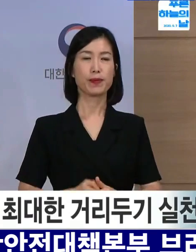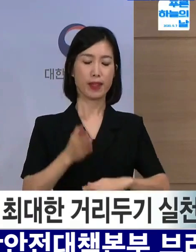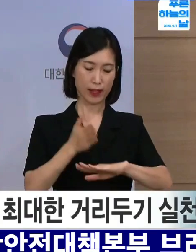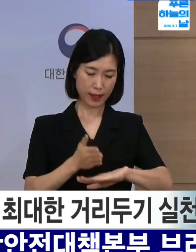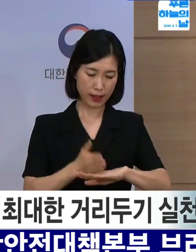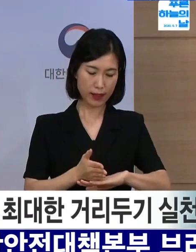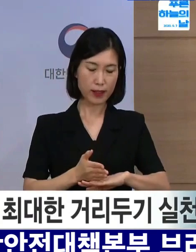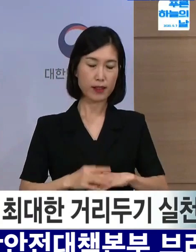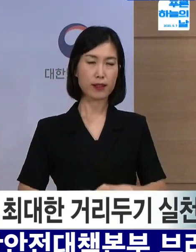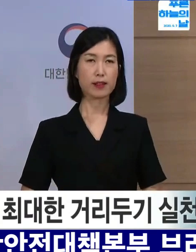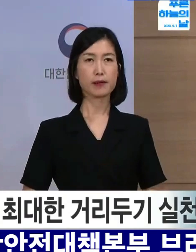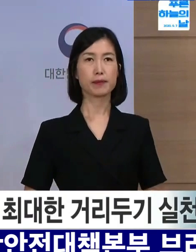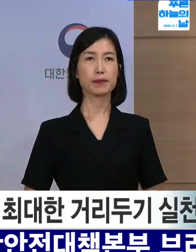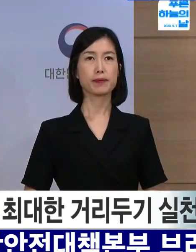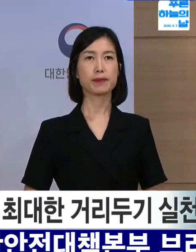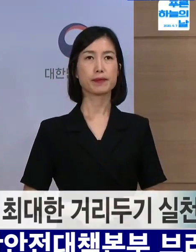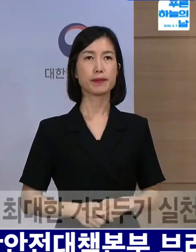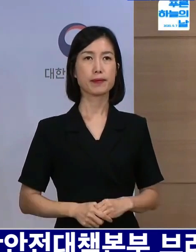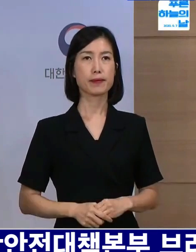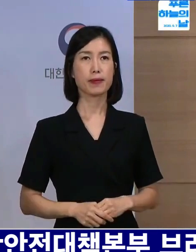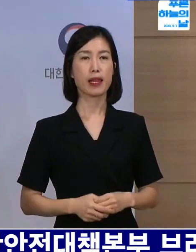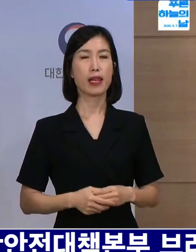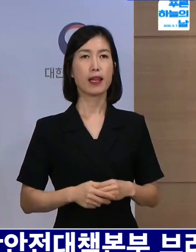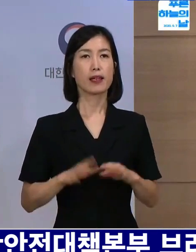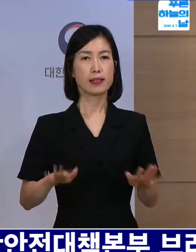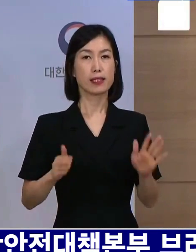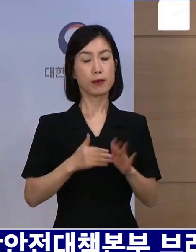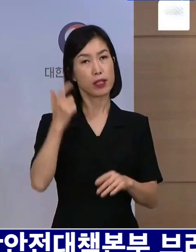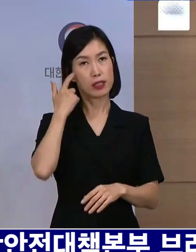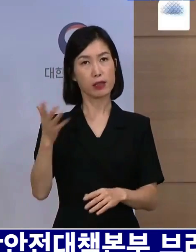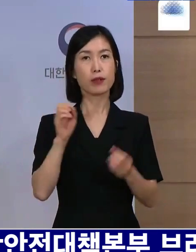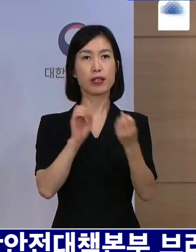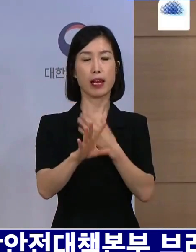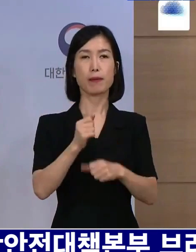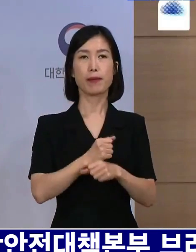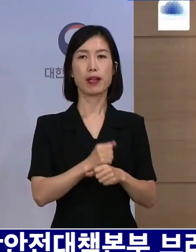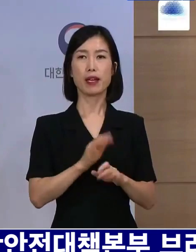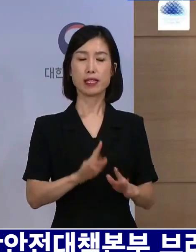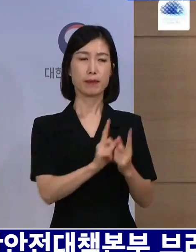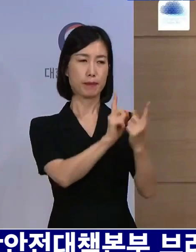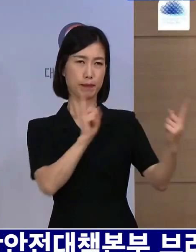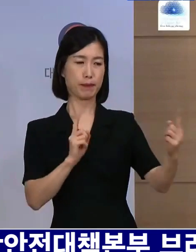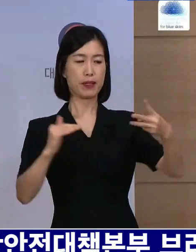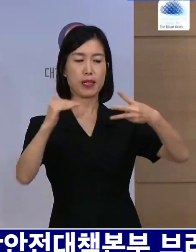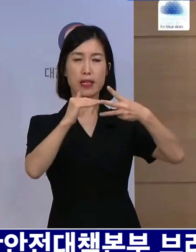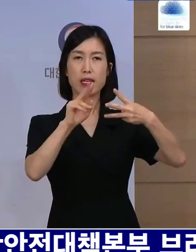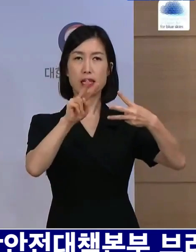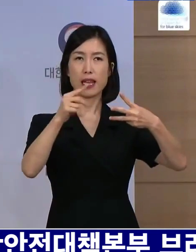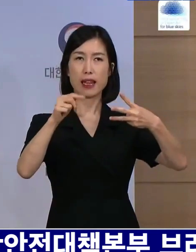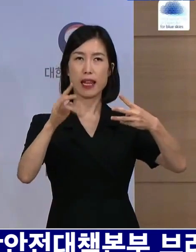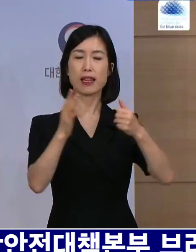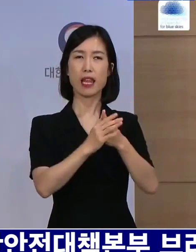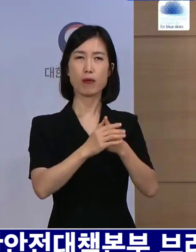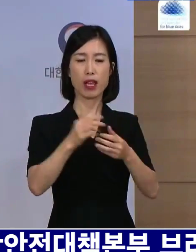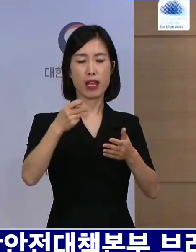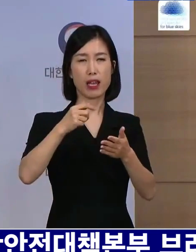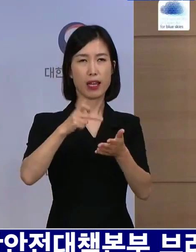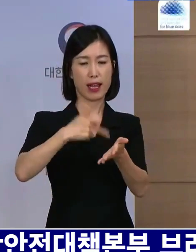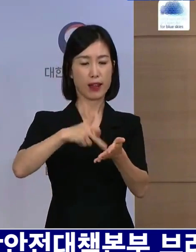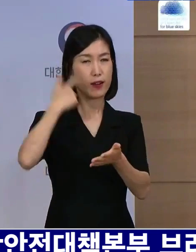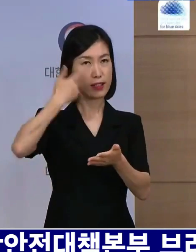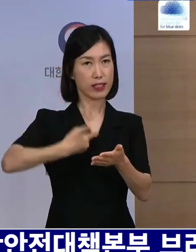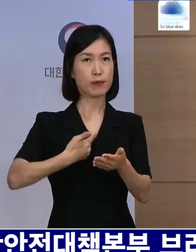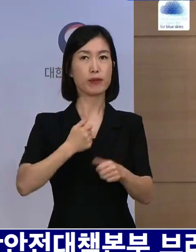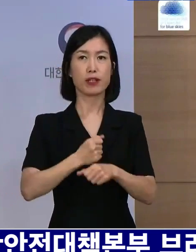네 지금부터 질의응답 시간을 가지겠습니다. 브리핑은 사회적 거리 두기 2단계 조치로 인해 온라인으로 진행되고